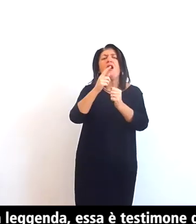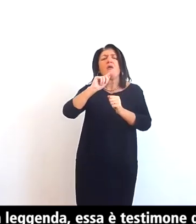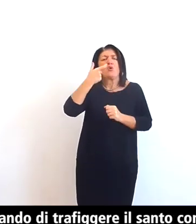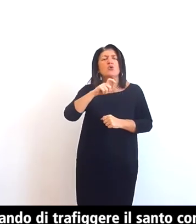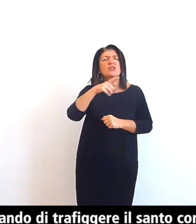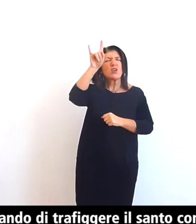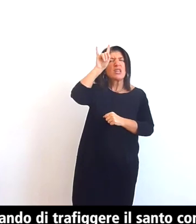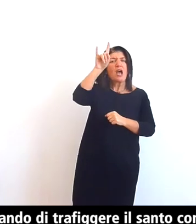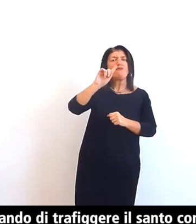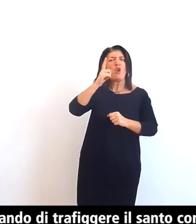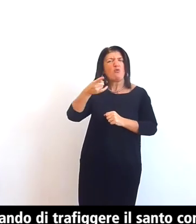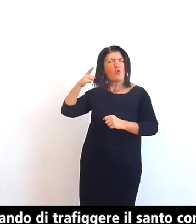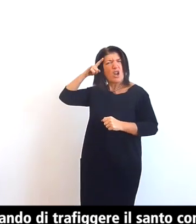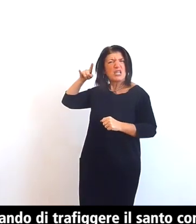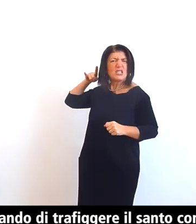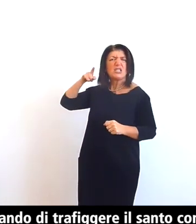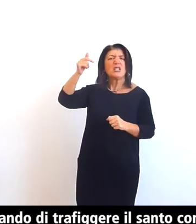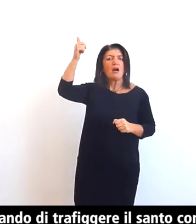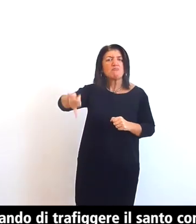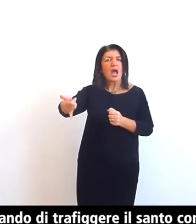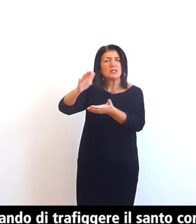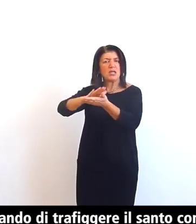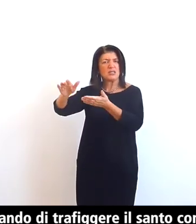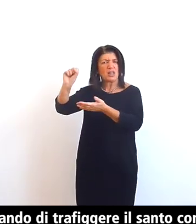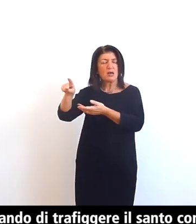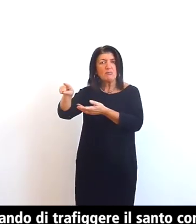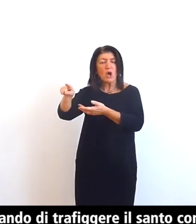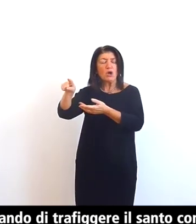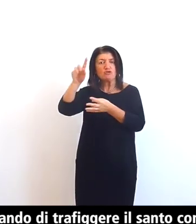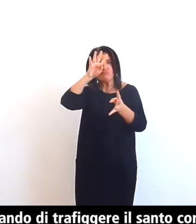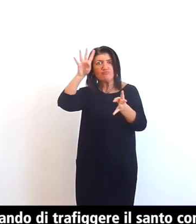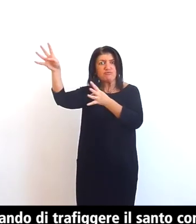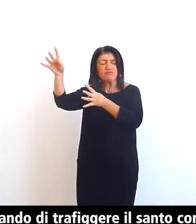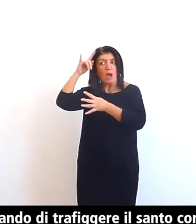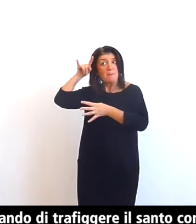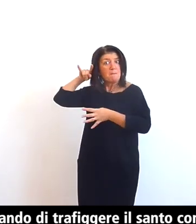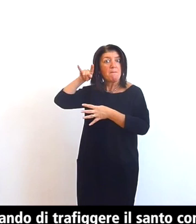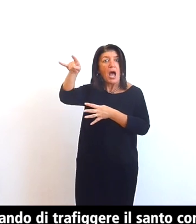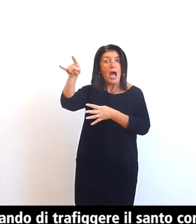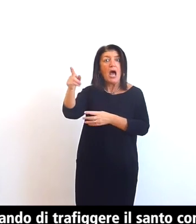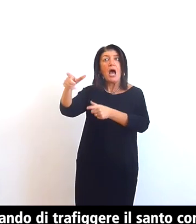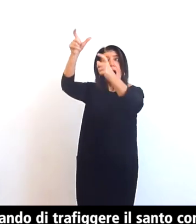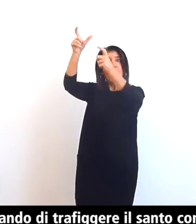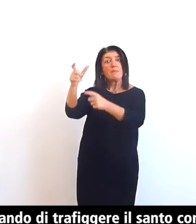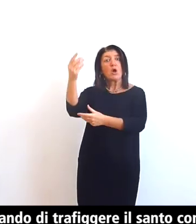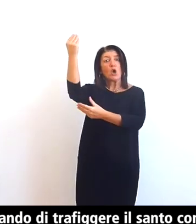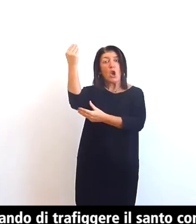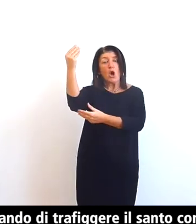finì per conficcarle nella colonna dopo aver tentato a lungo di divincolarsi il demonio